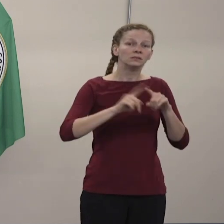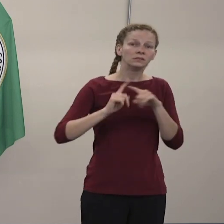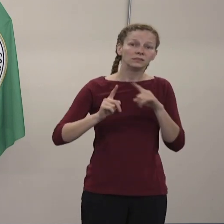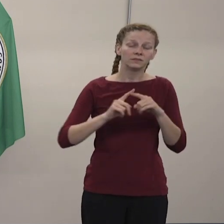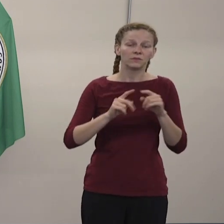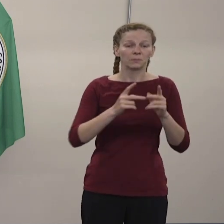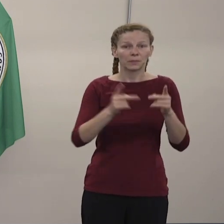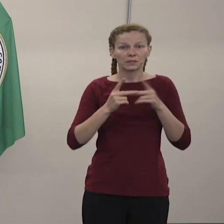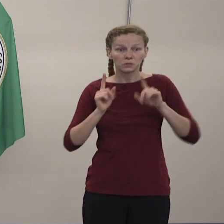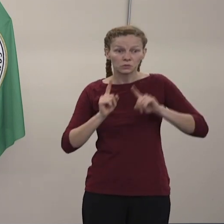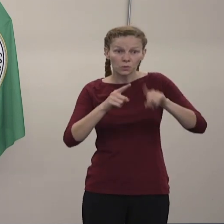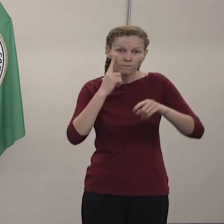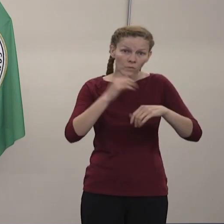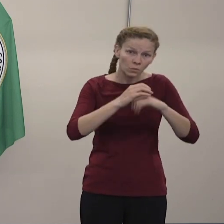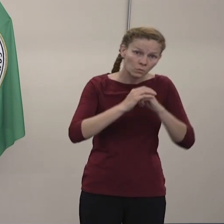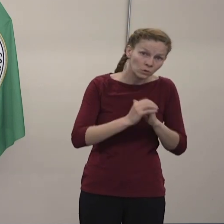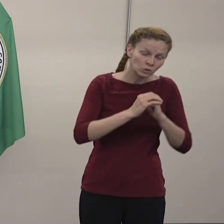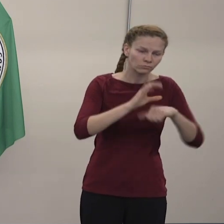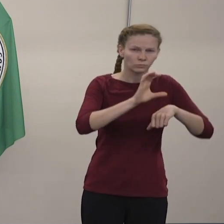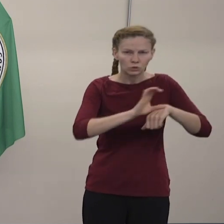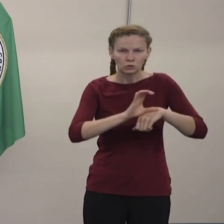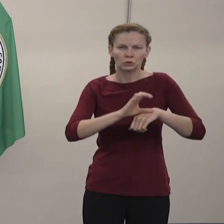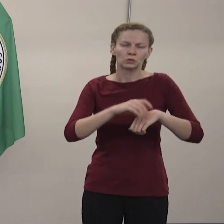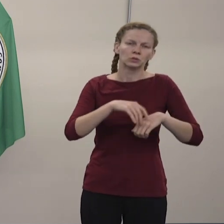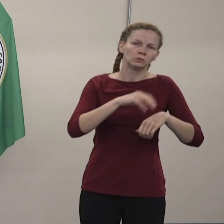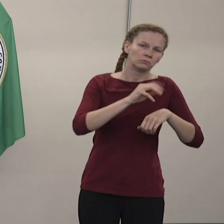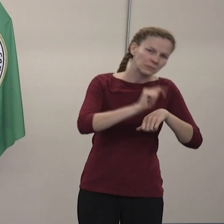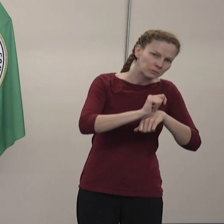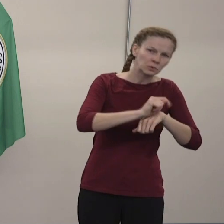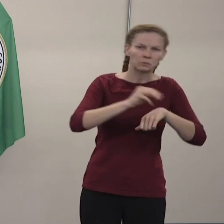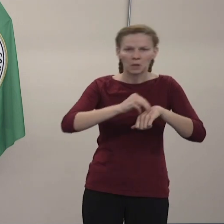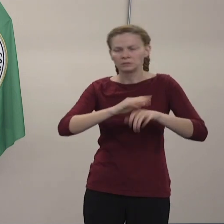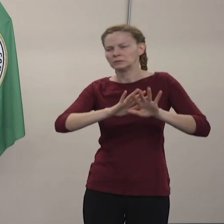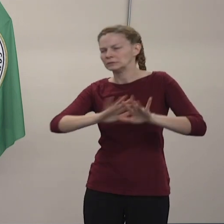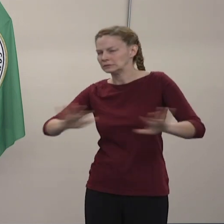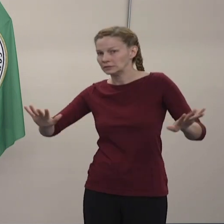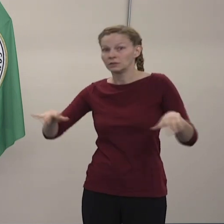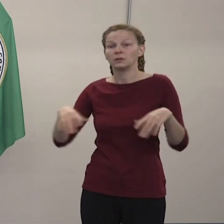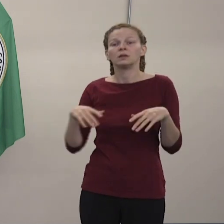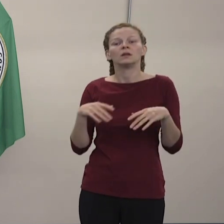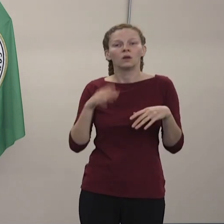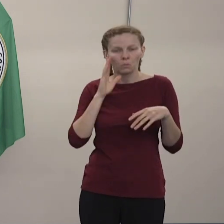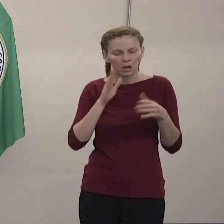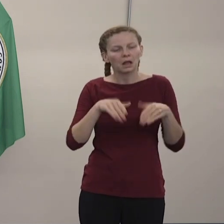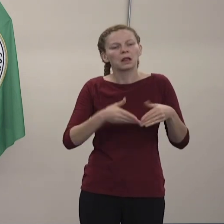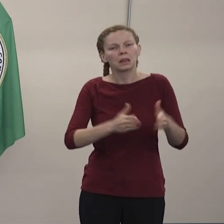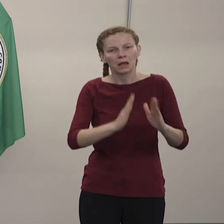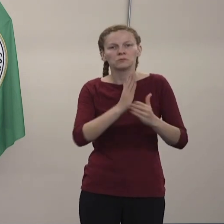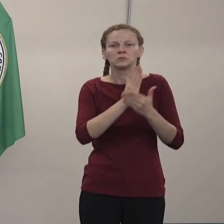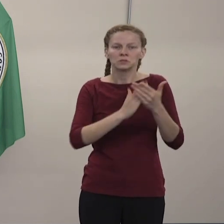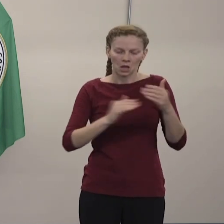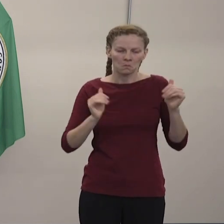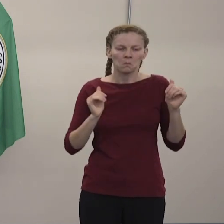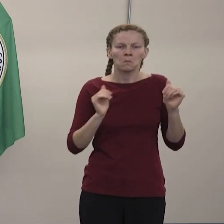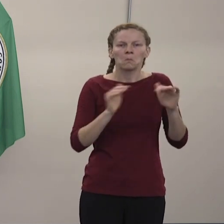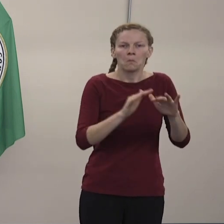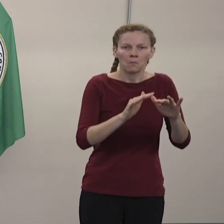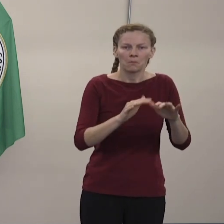hagan reuniones en lugares de entretenimiento y también de fe, pero a capacidad reducida.